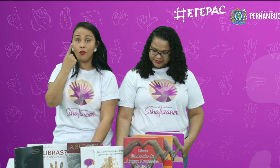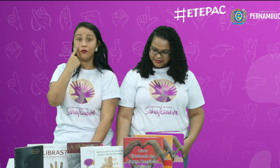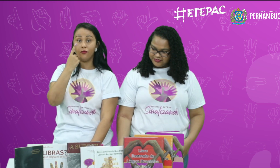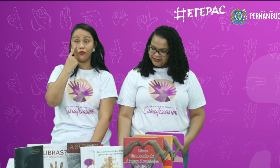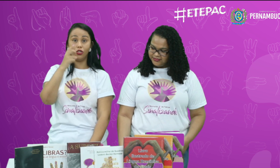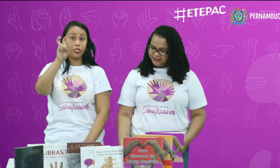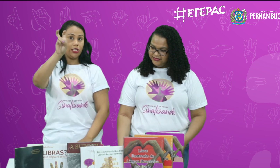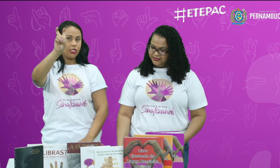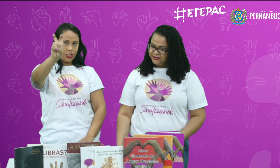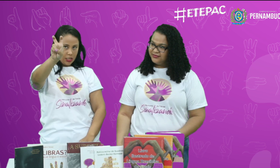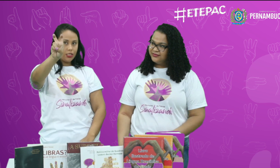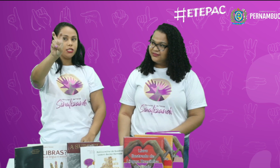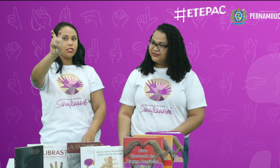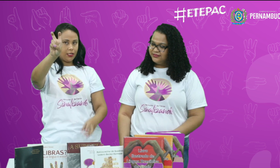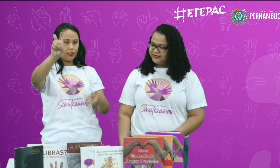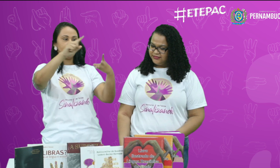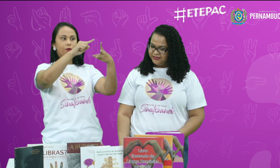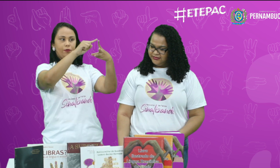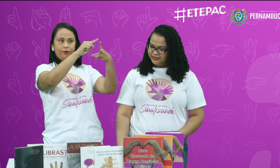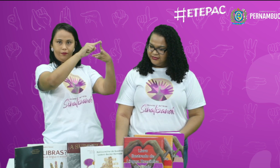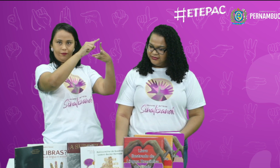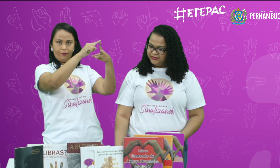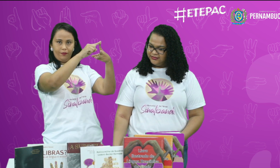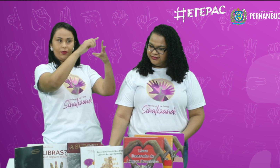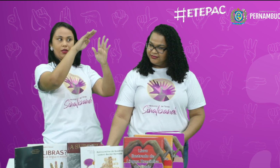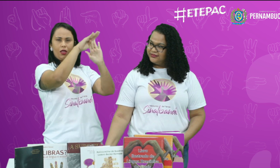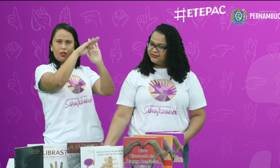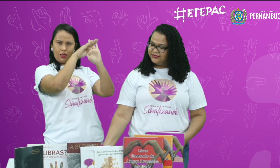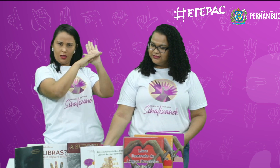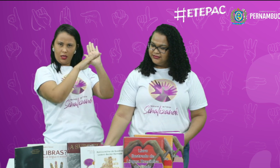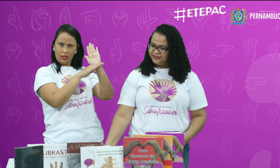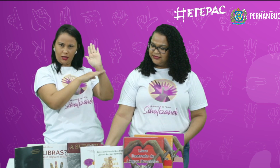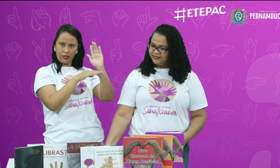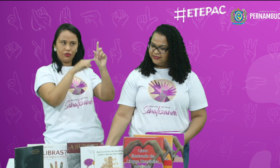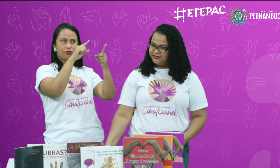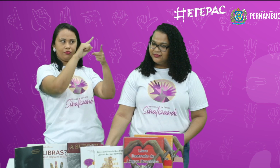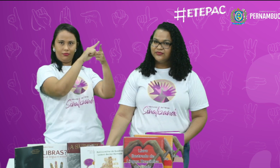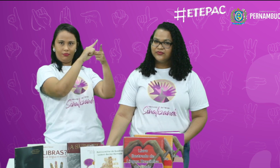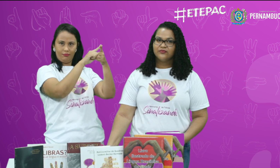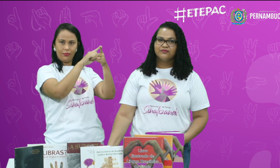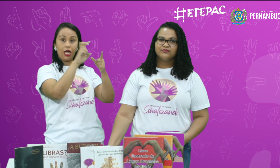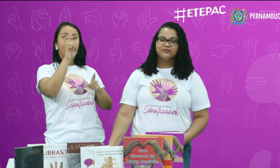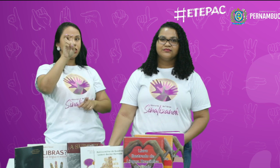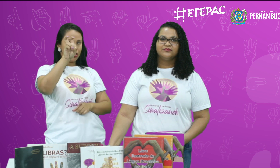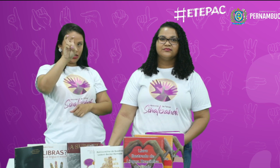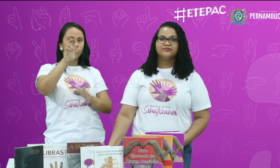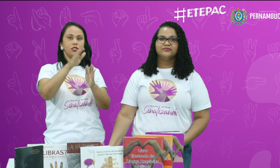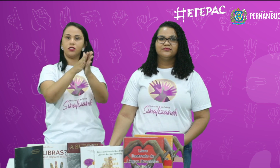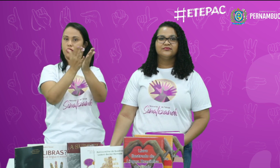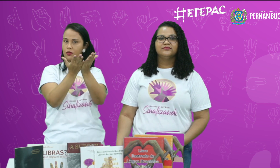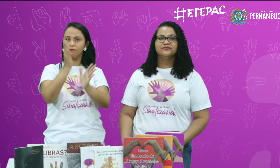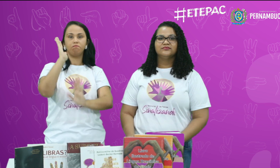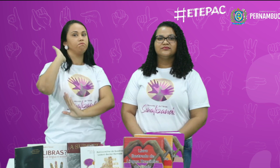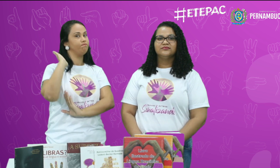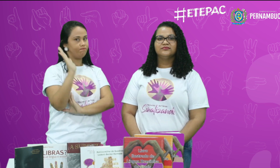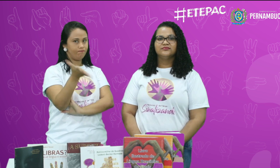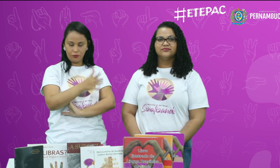Vamos ver cinco. Primeiro. Primeira lista. Já. Cinco livros. Já.